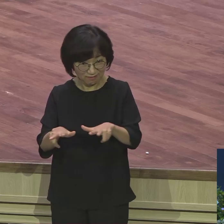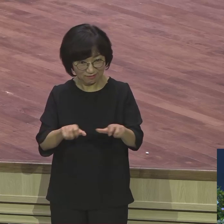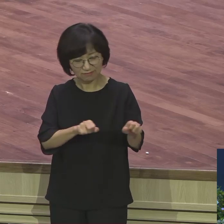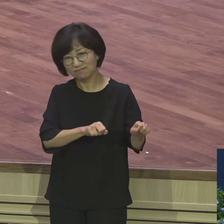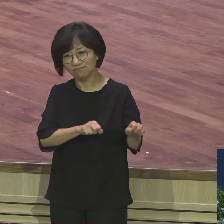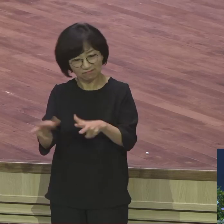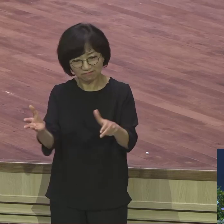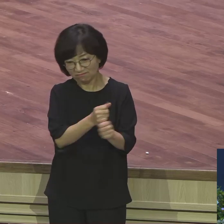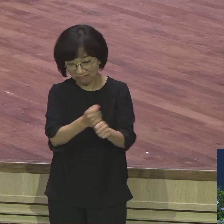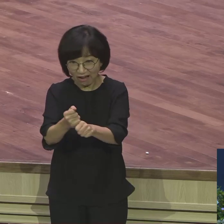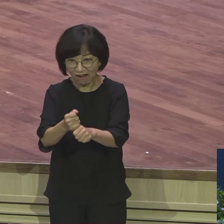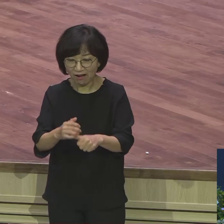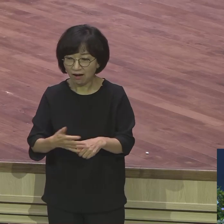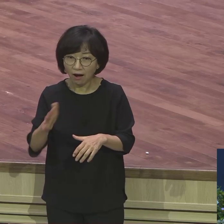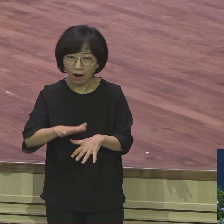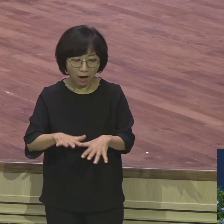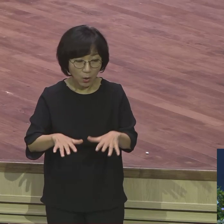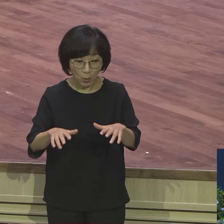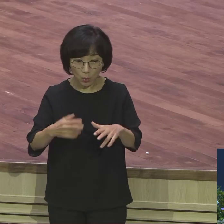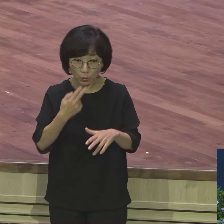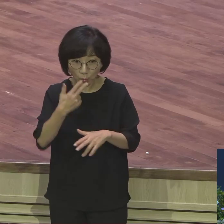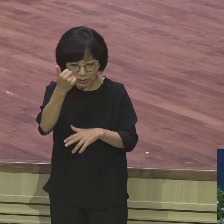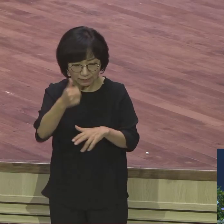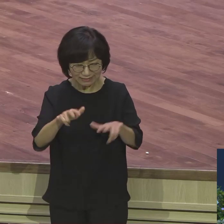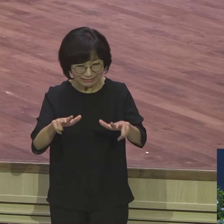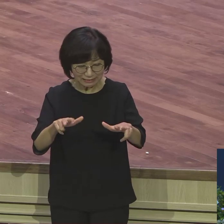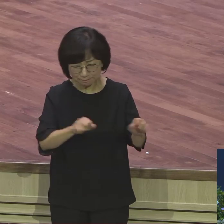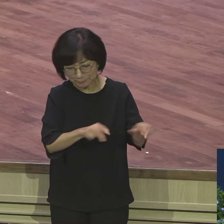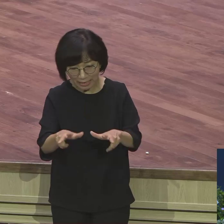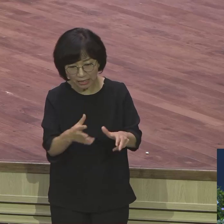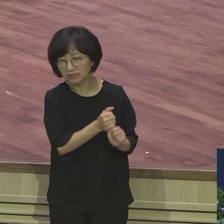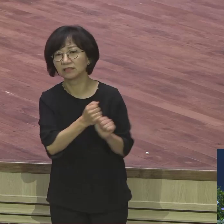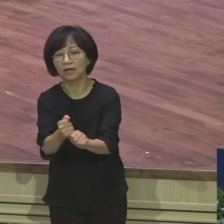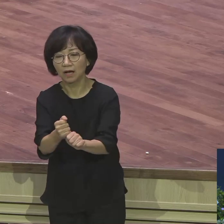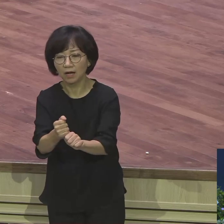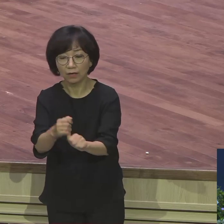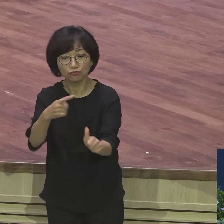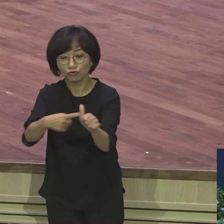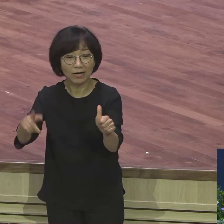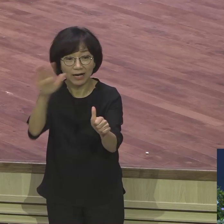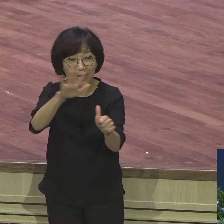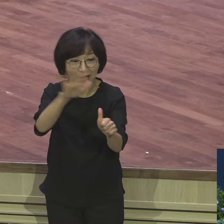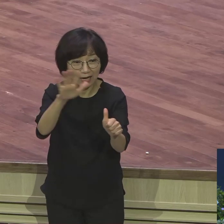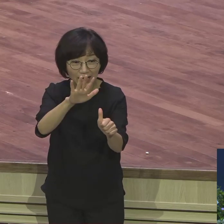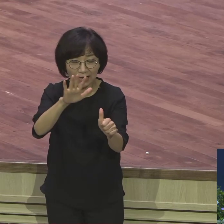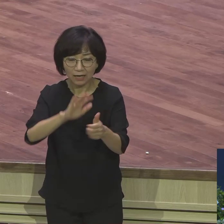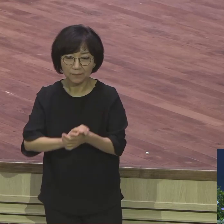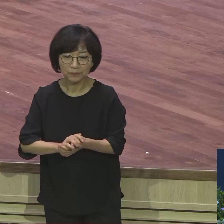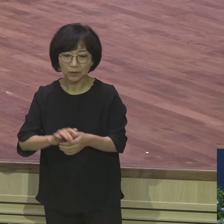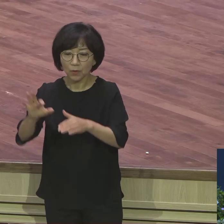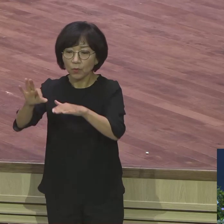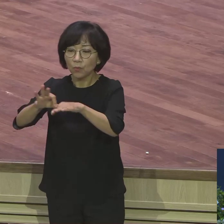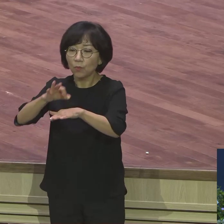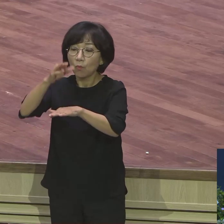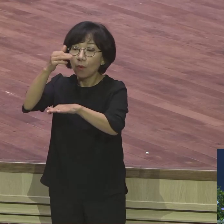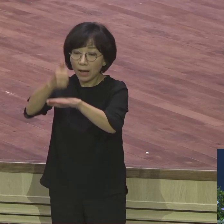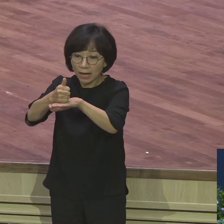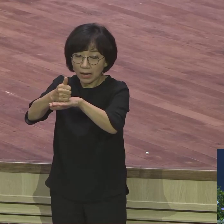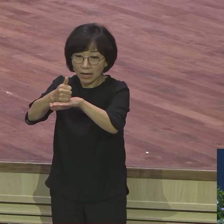적시 죽임을 당하지 않고 왕의 죄수들만 있는 장관들이